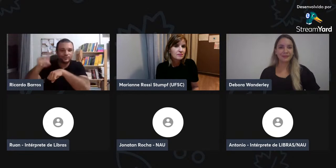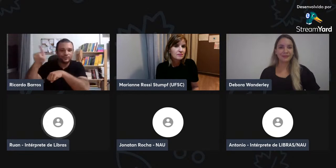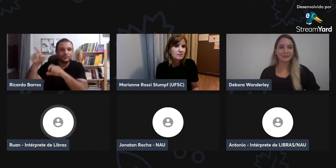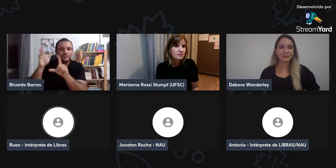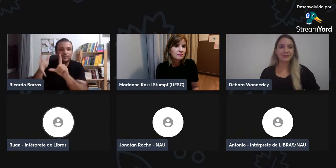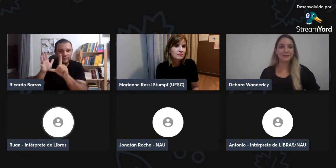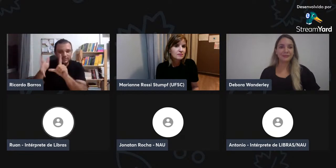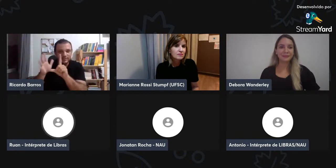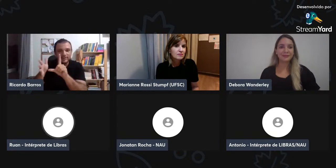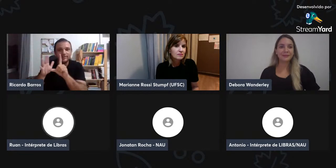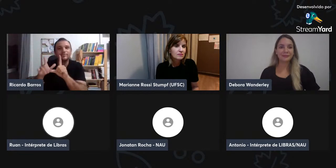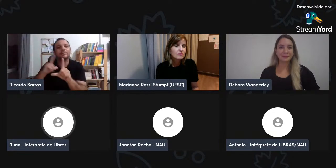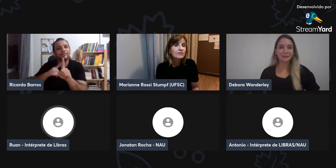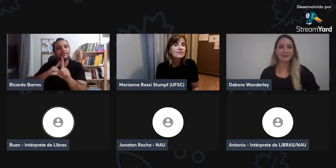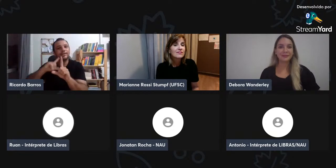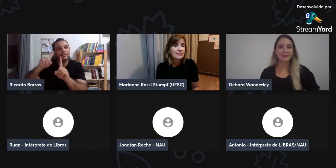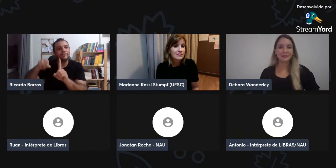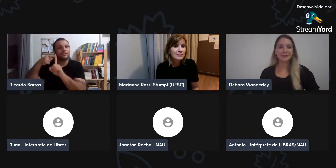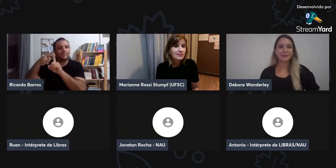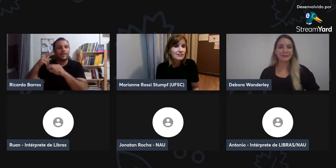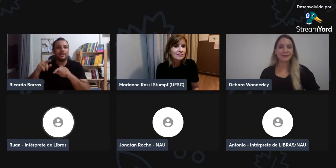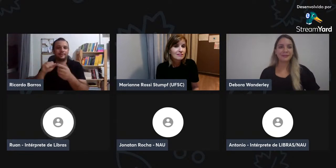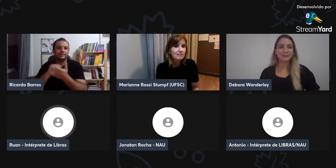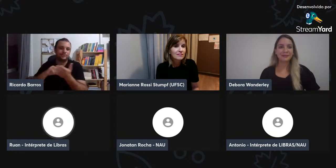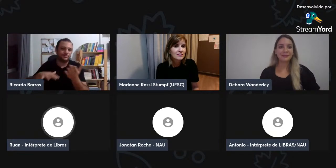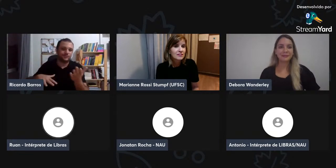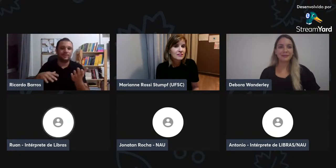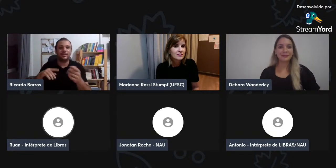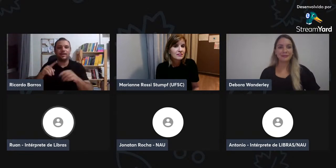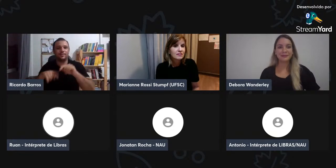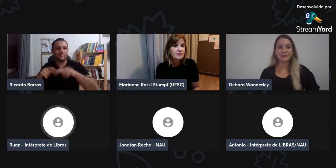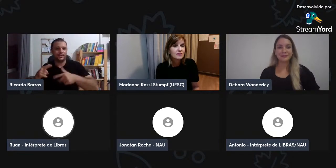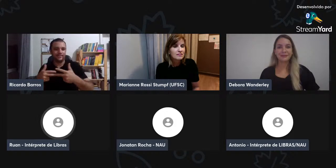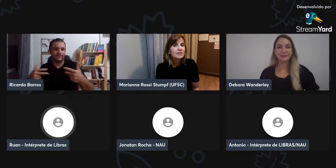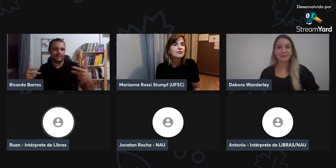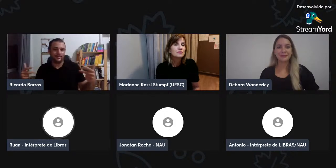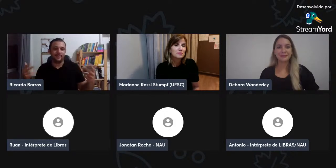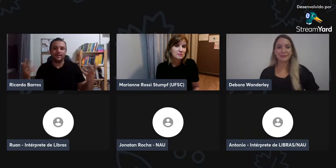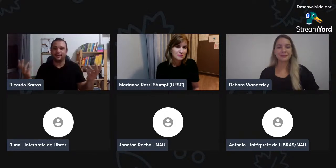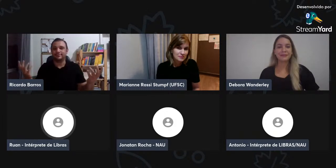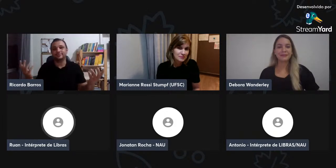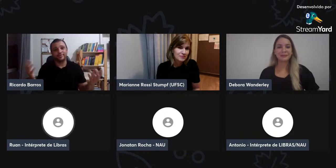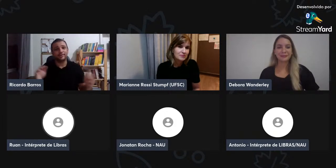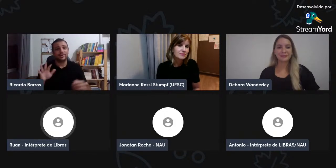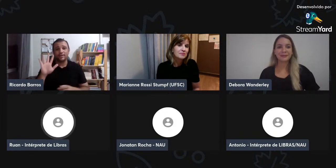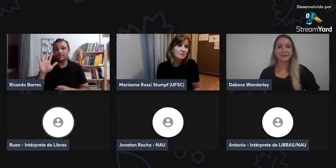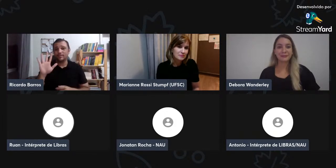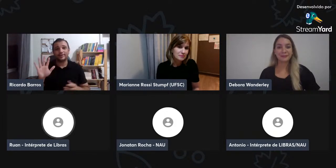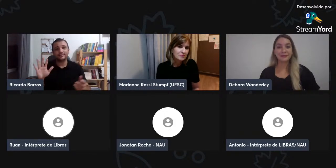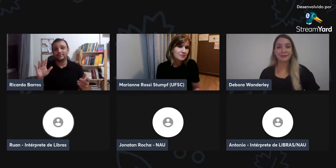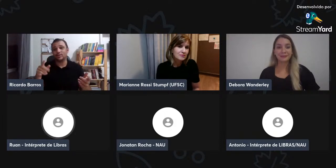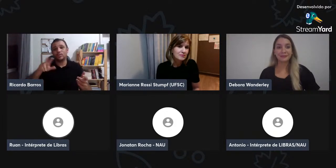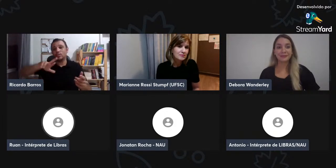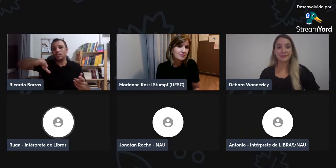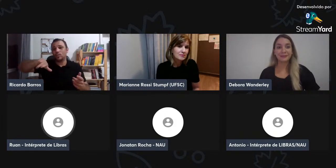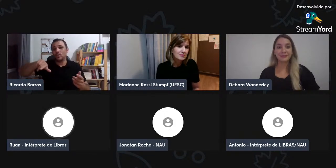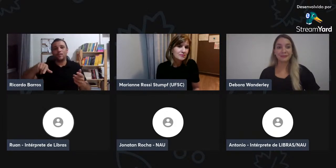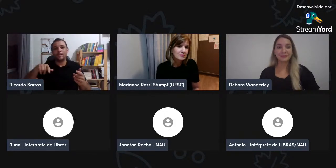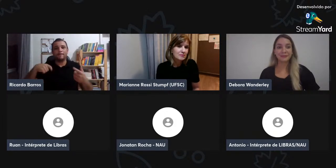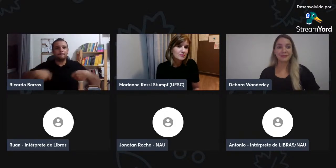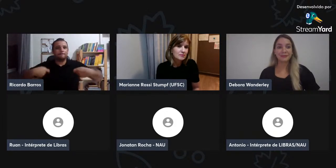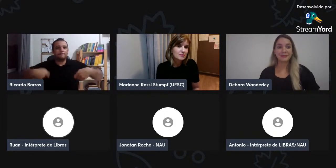Teve essa aquisição do conhecimento, divulgação no curso Letras Libras, com atividades, com materiais